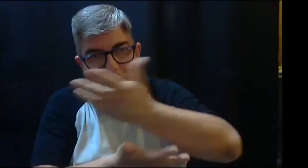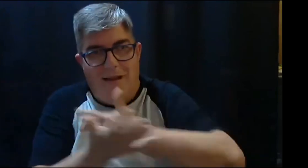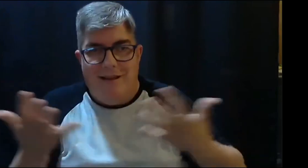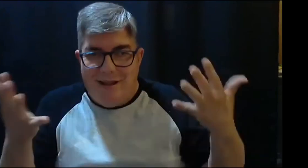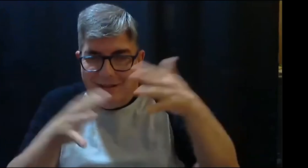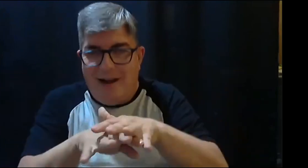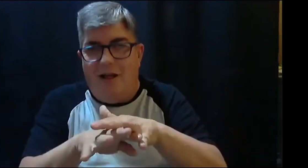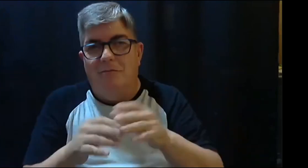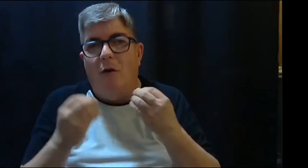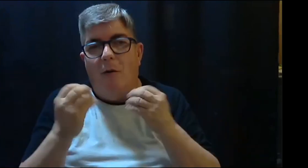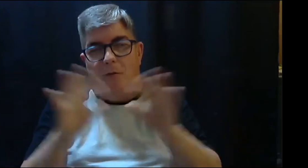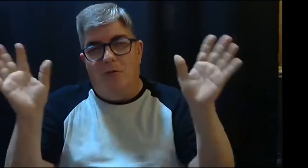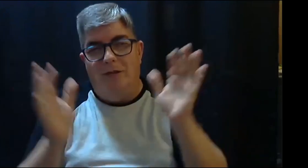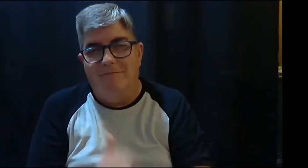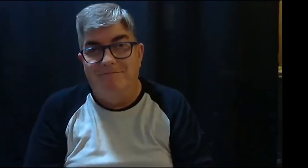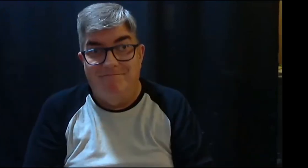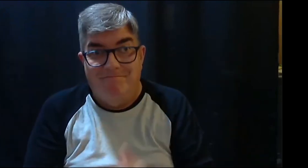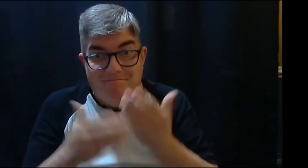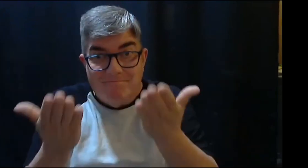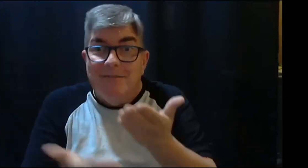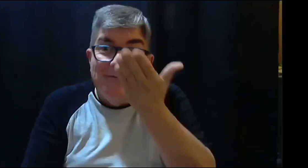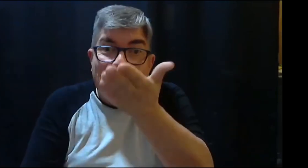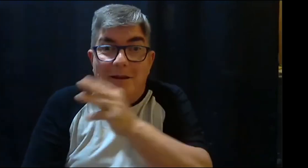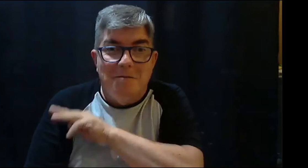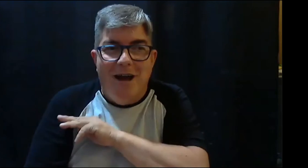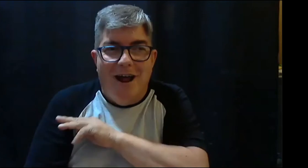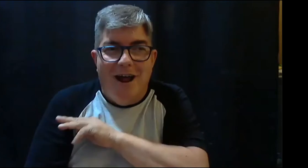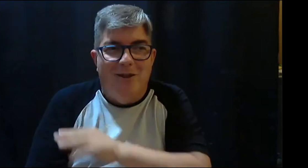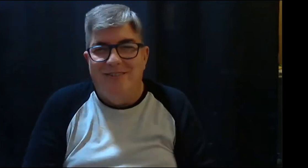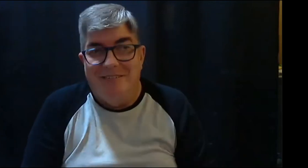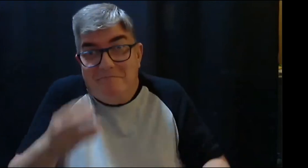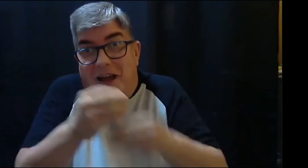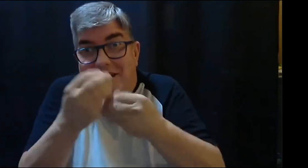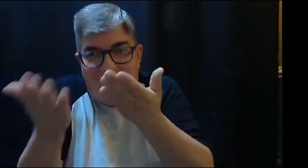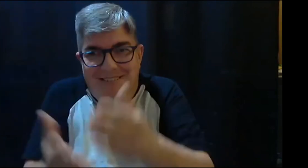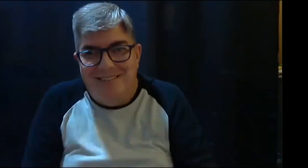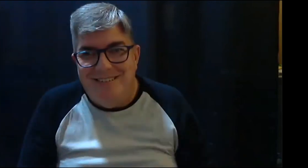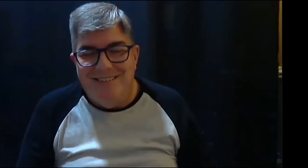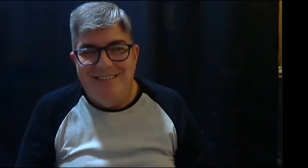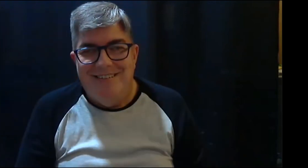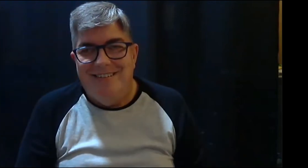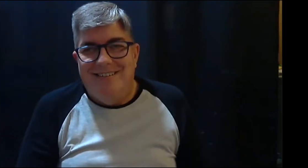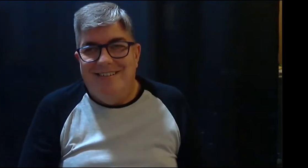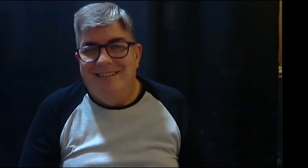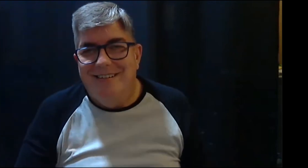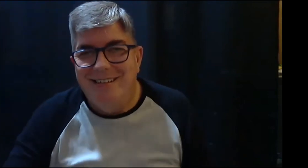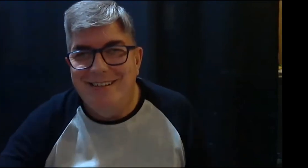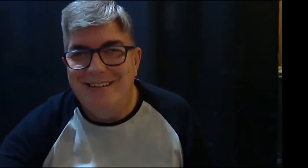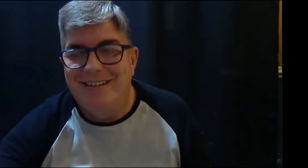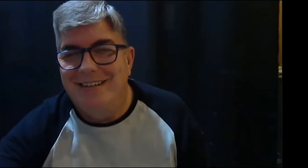excluirnos y que no se excluya a la comunidad sino que realmente sea una oportunidad para todos le doy la